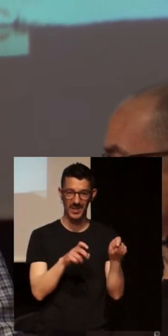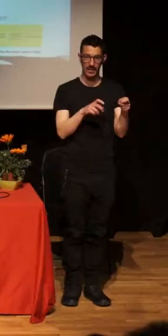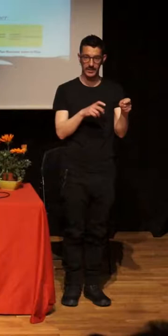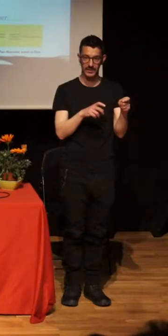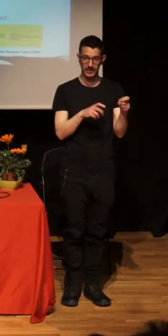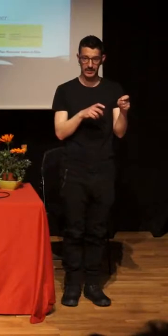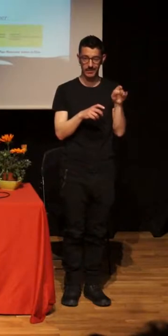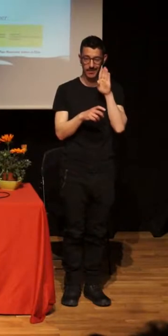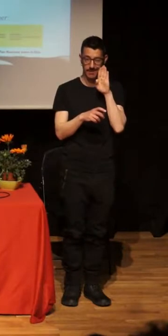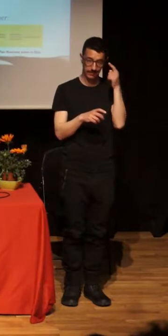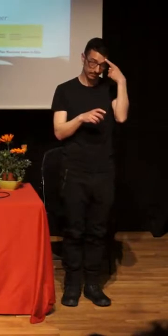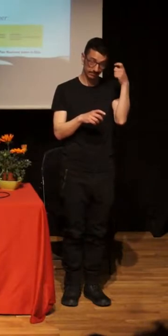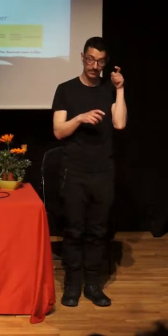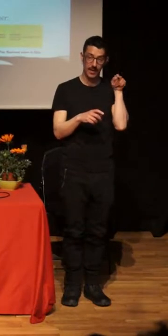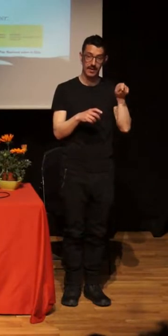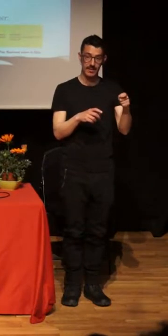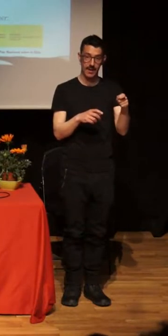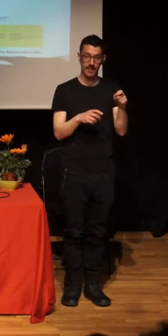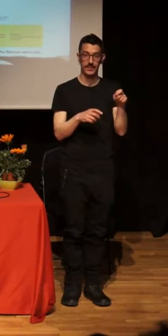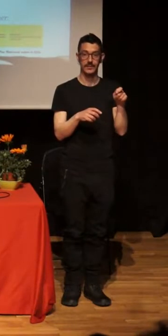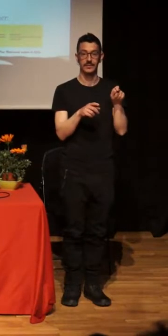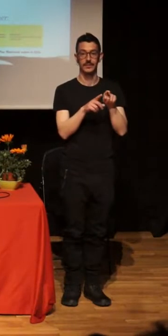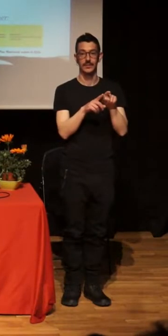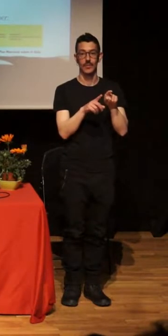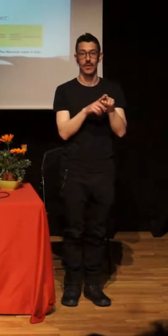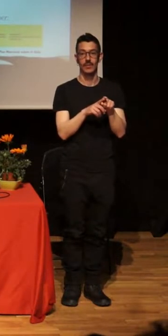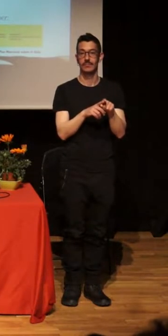I didn't think so, but something were really